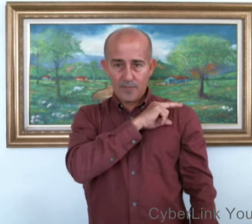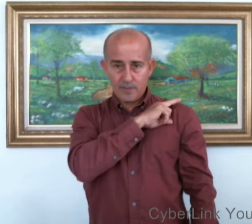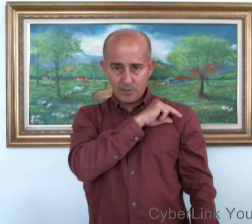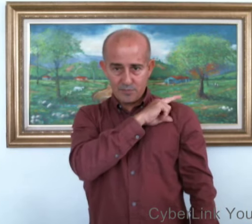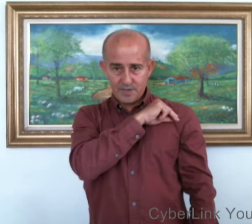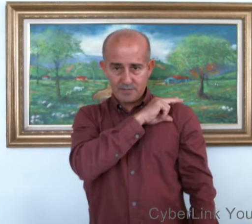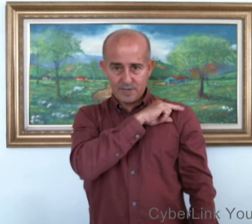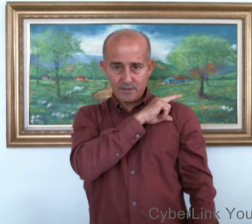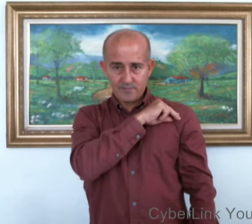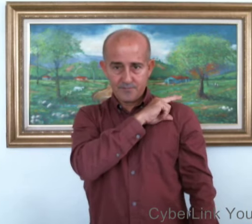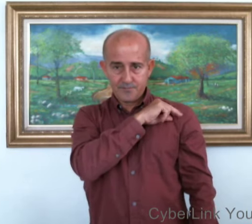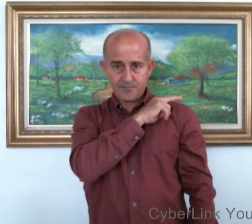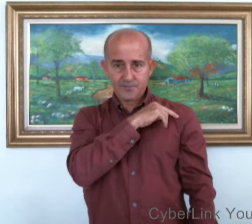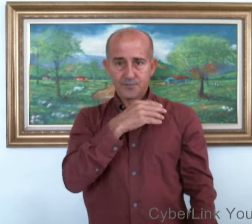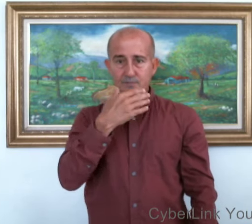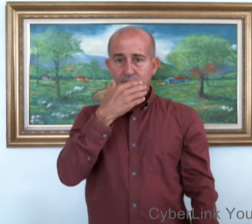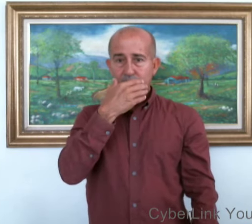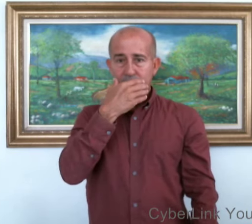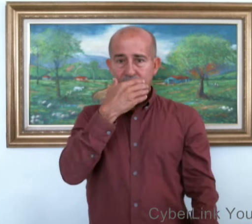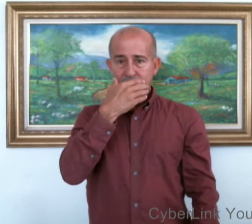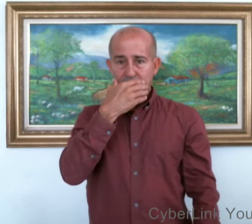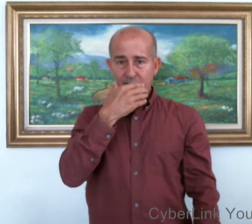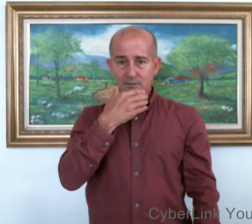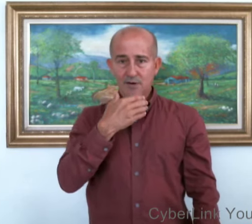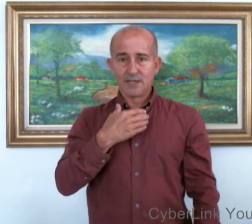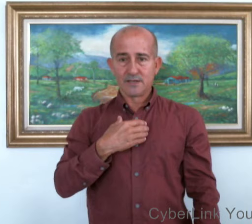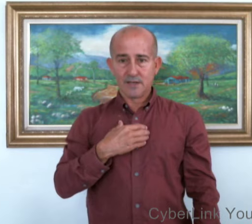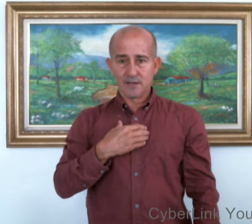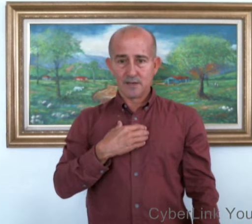Noviembre. Y diciembre. barba de santa.